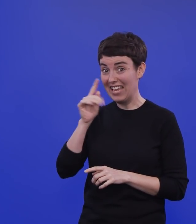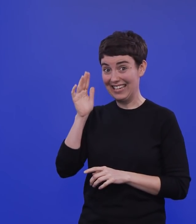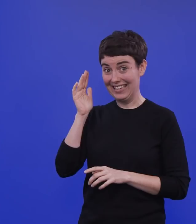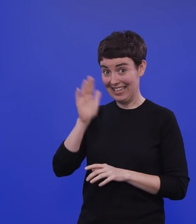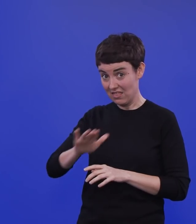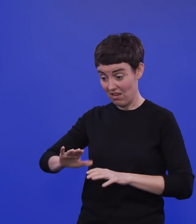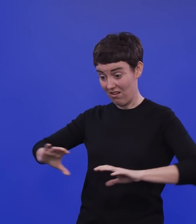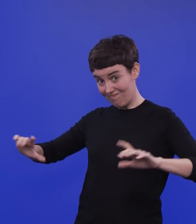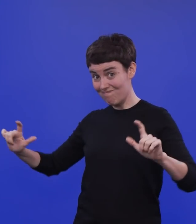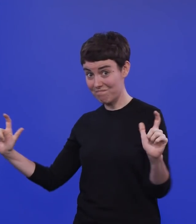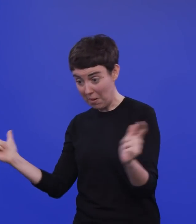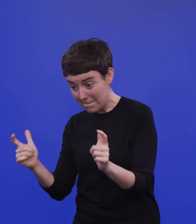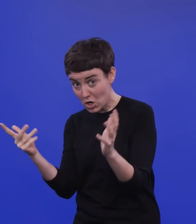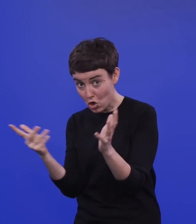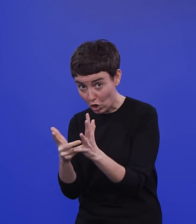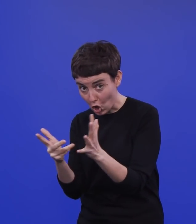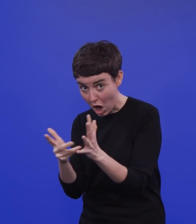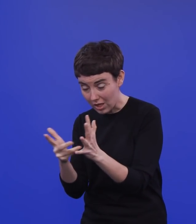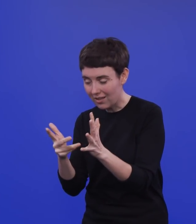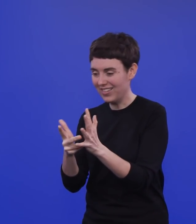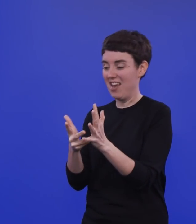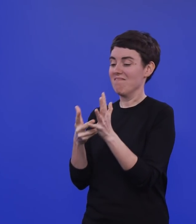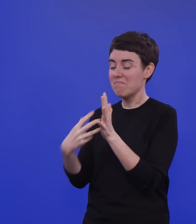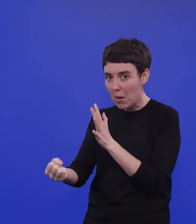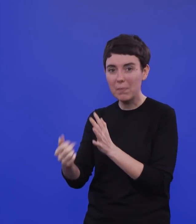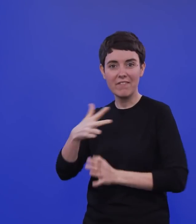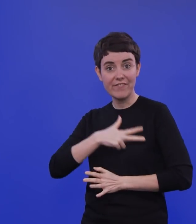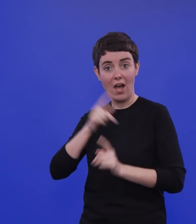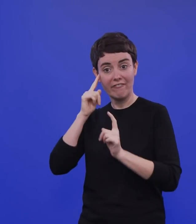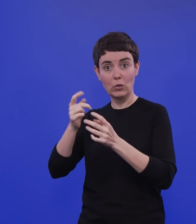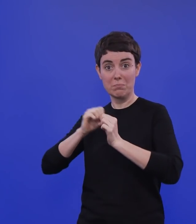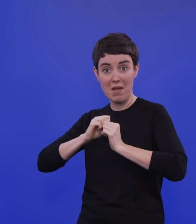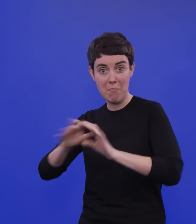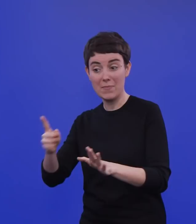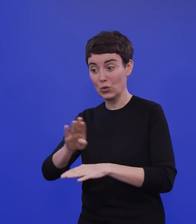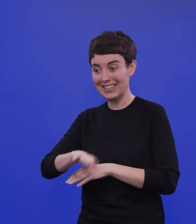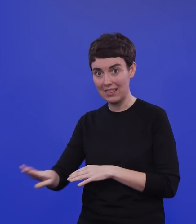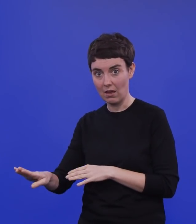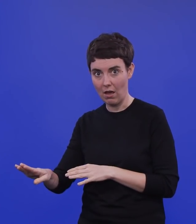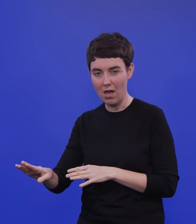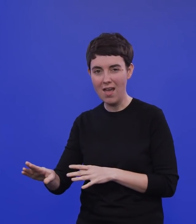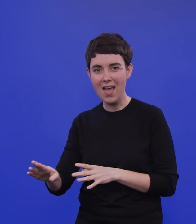müsste, dann müssten sie ja auch der erkennbare Treiber des Infektionsgeschehens sein. Ich glaube, die richtige Sichtweise auf dieses